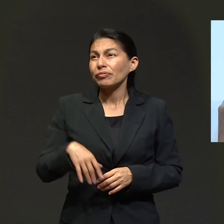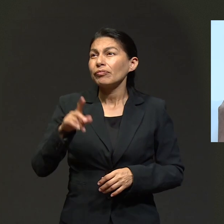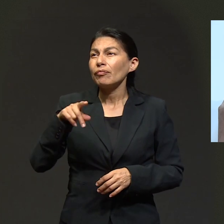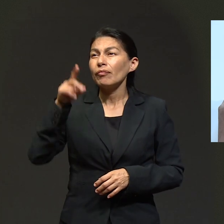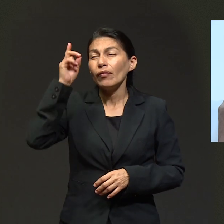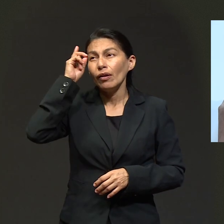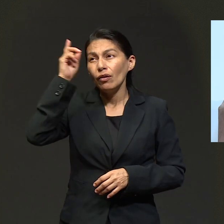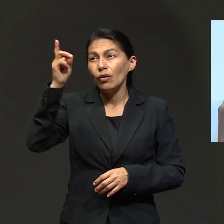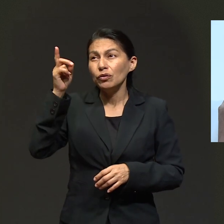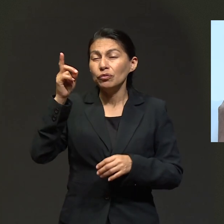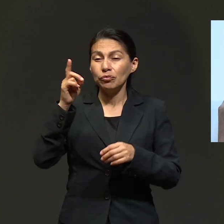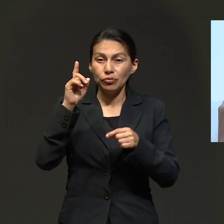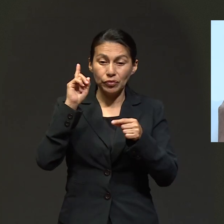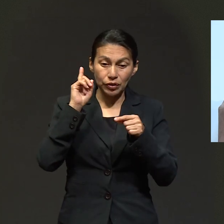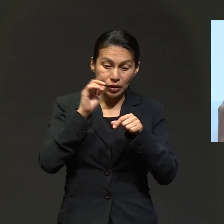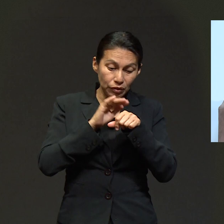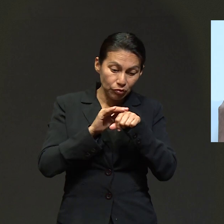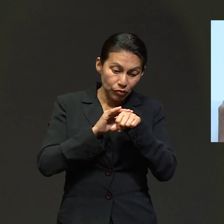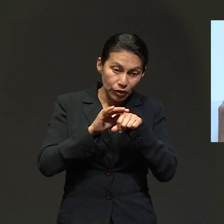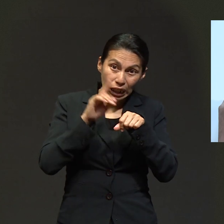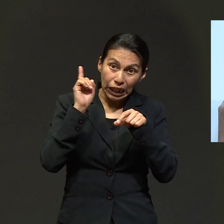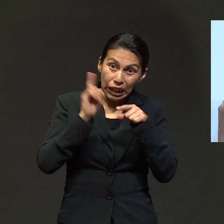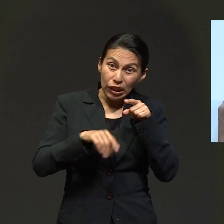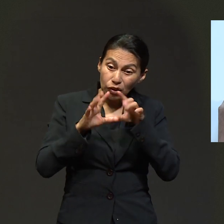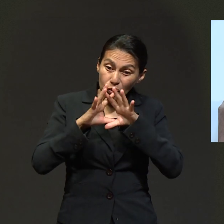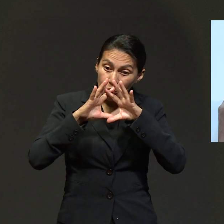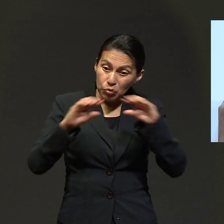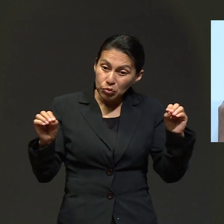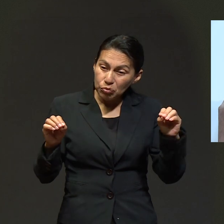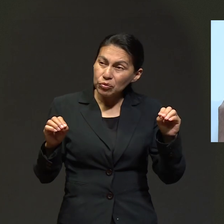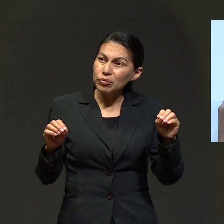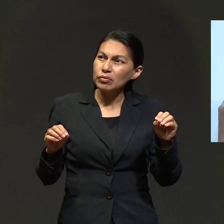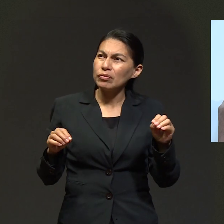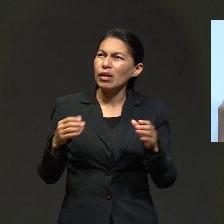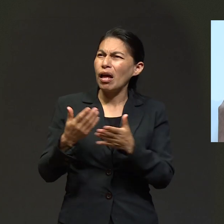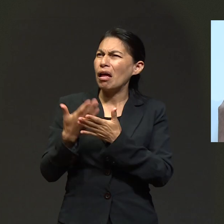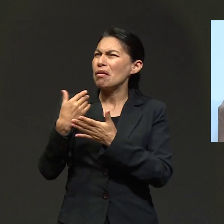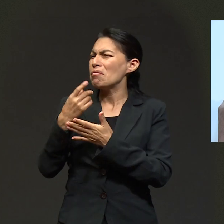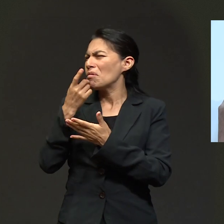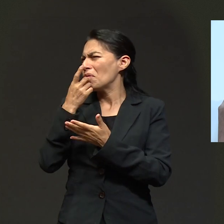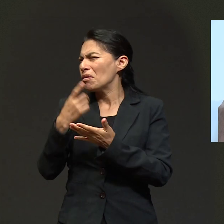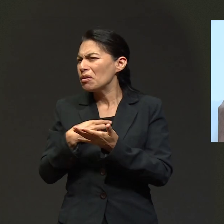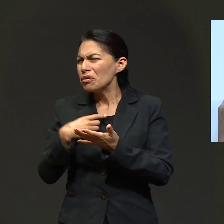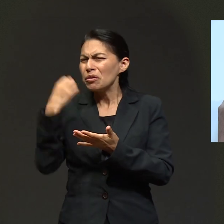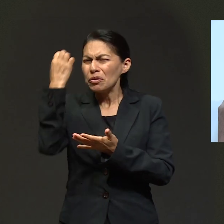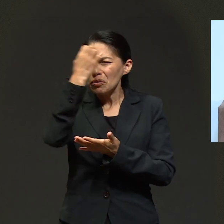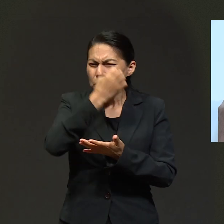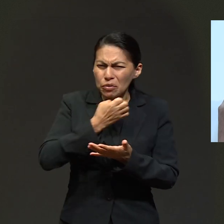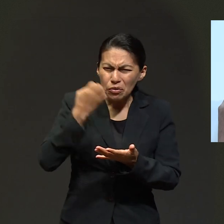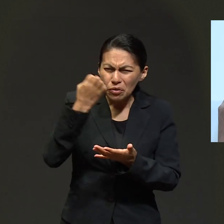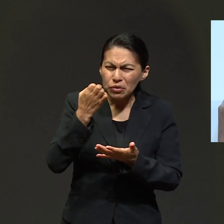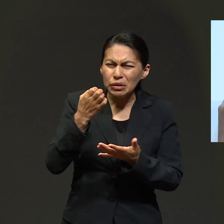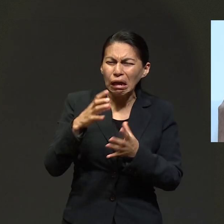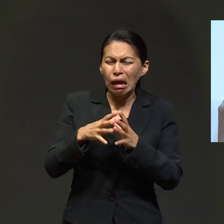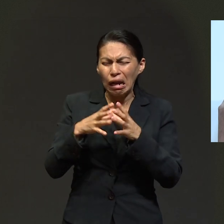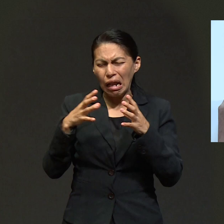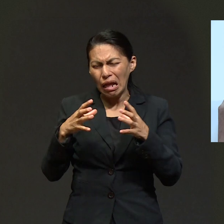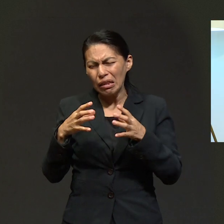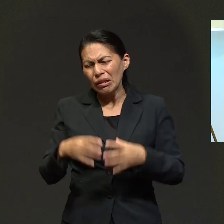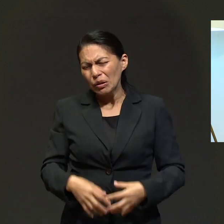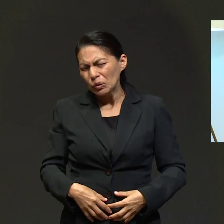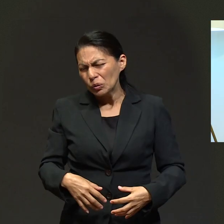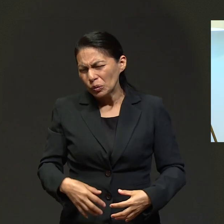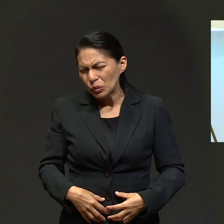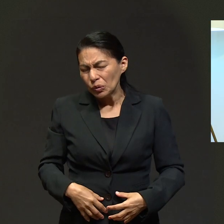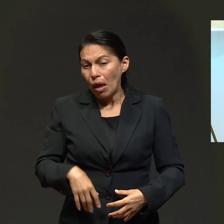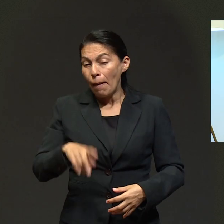grande en el estómago, pero aún así Dios abrió puertas. Y cuando me hicieron los estudios ya me habían dicho que no había